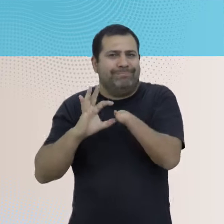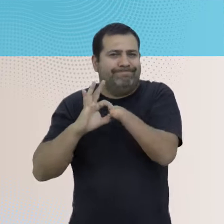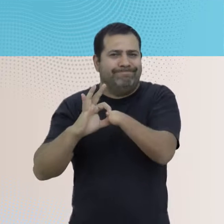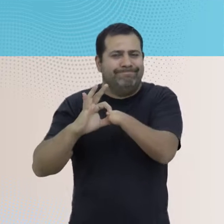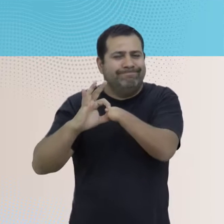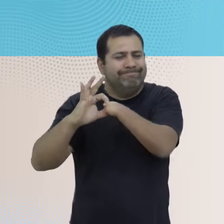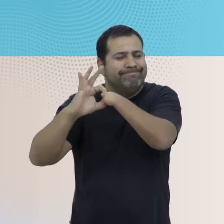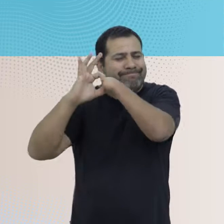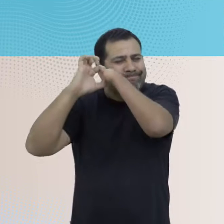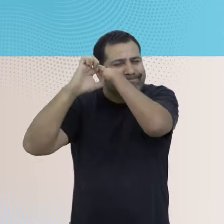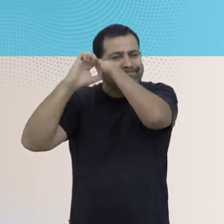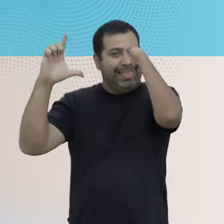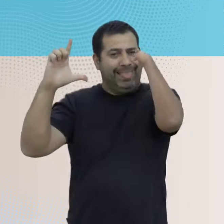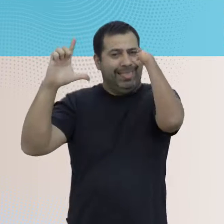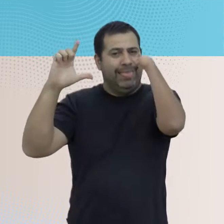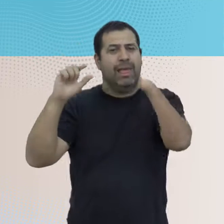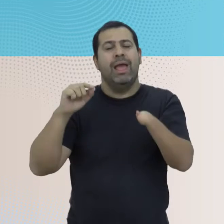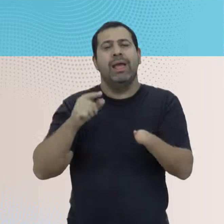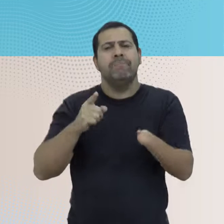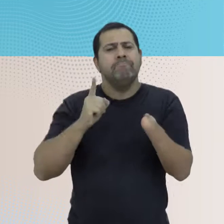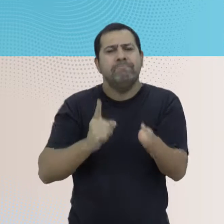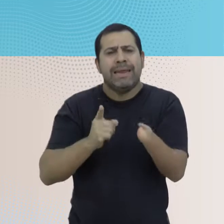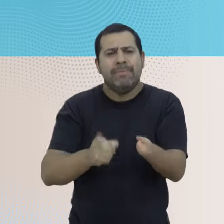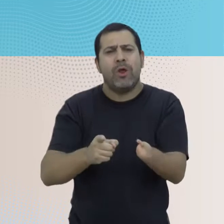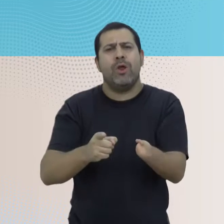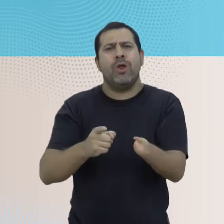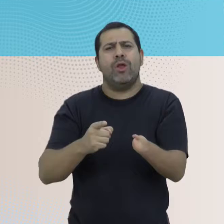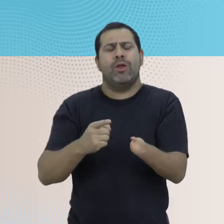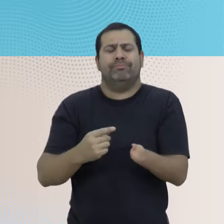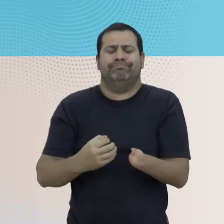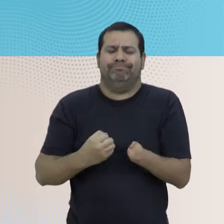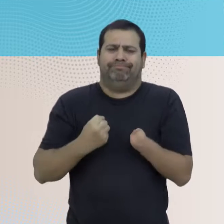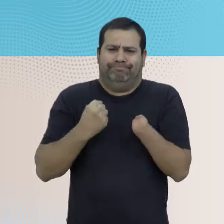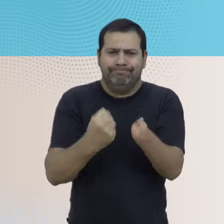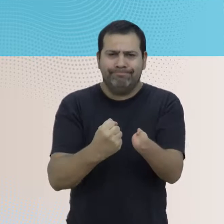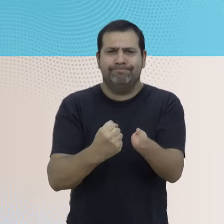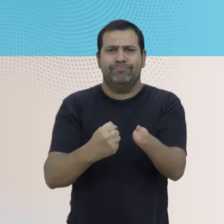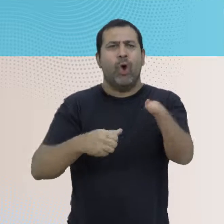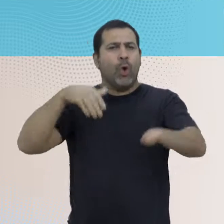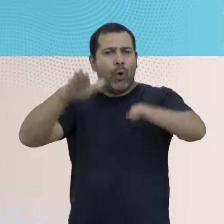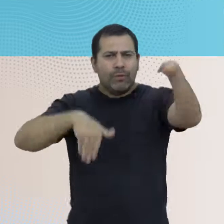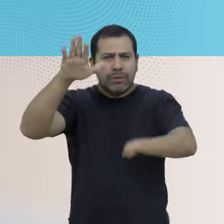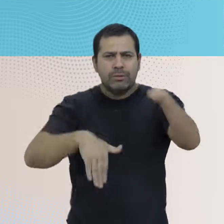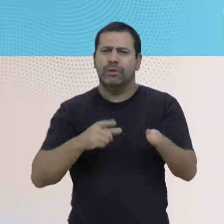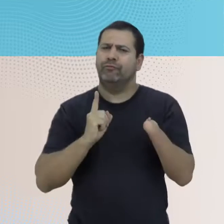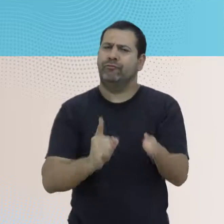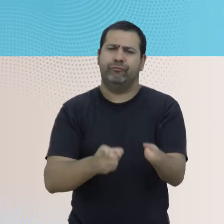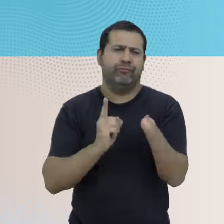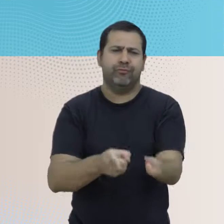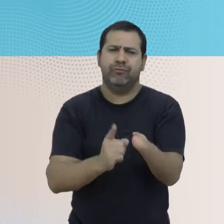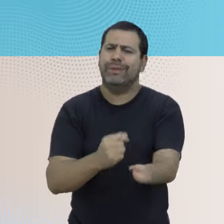atadura ideológica. Y con el mismo espíritu los convocamos a continuar trabajando